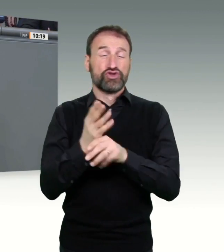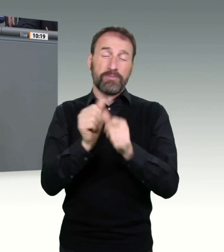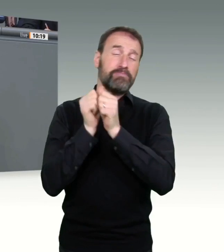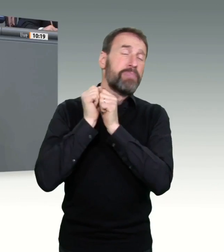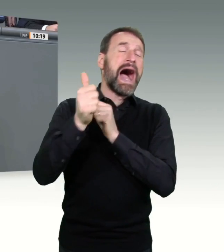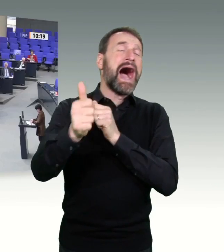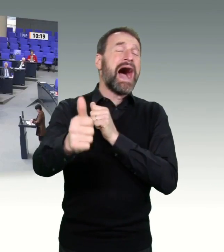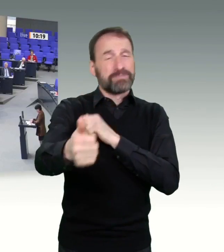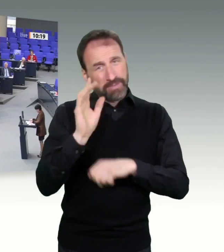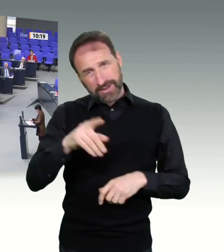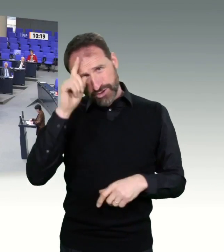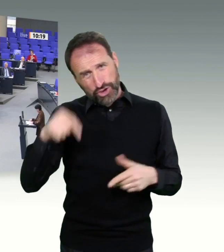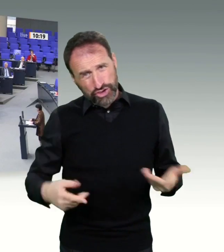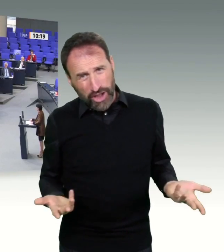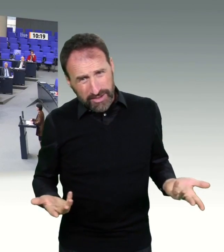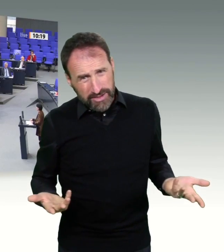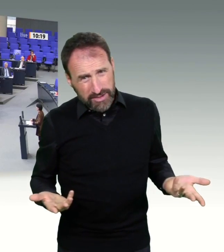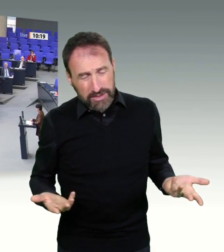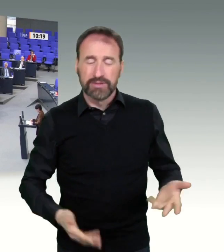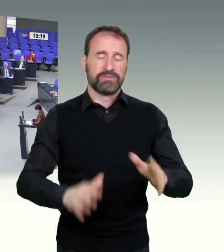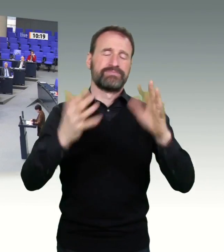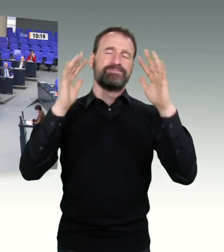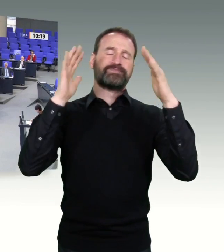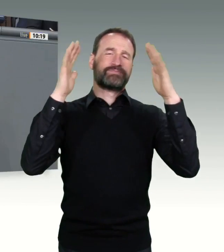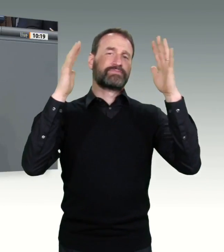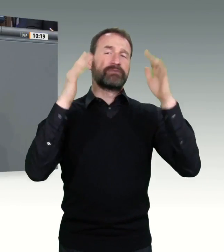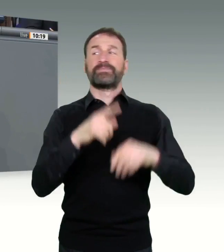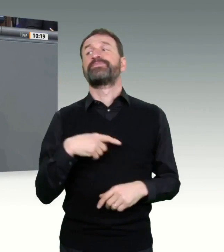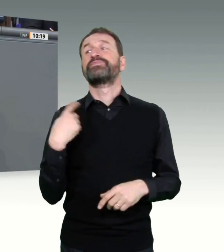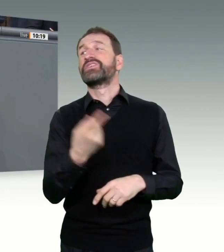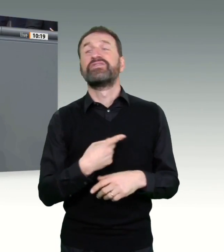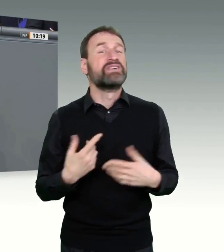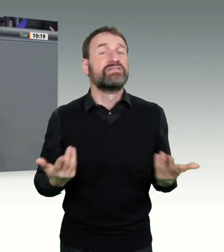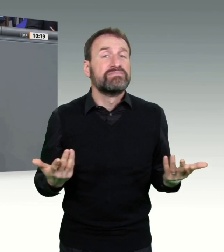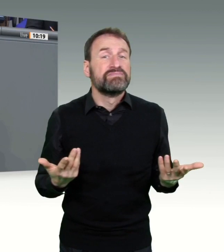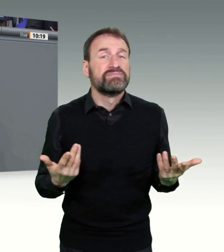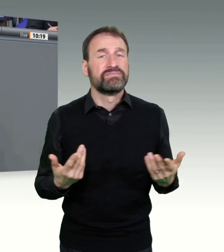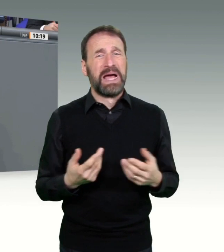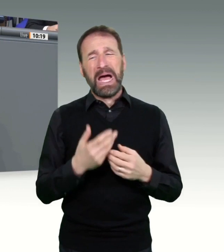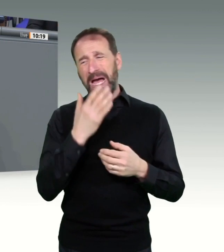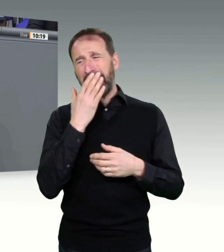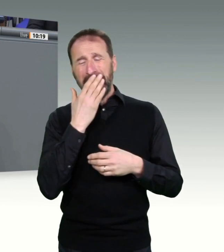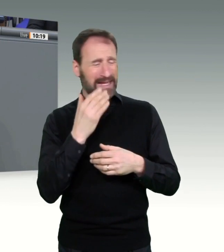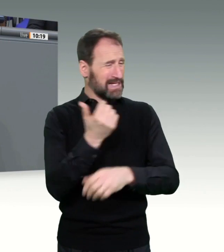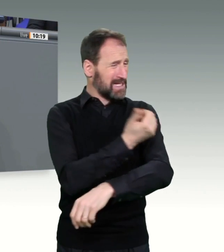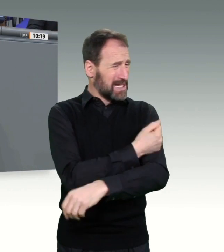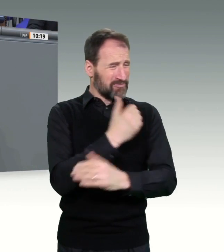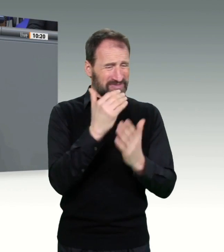schlagen uns mit geplatzten Impfterminen, die auf Zetteln und Excel-Tabellen geführt werden. Wir